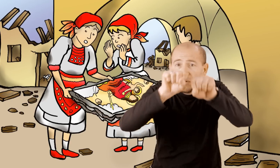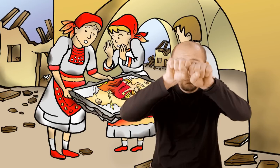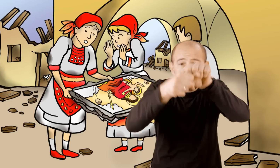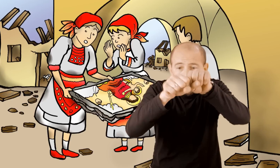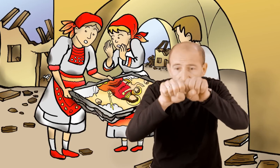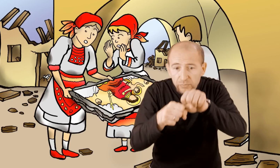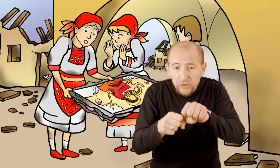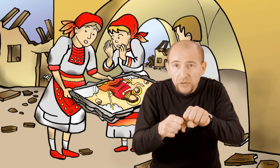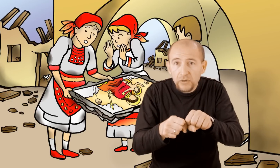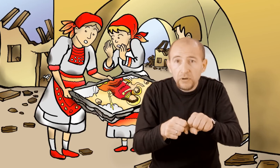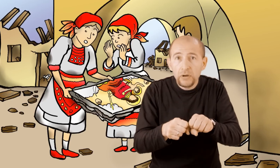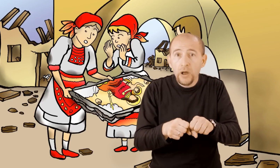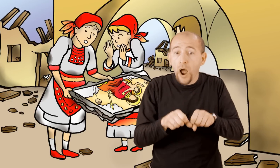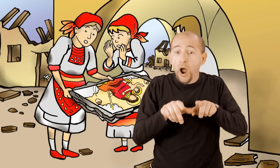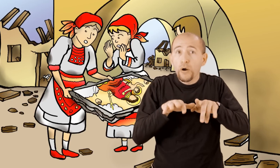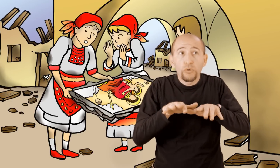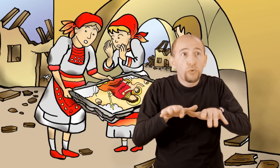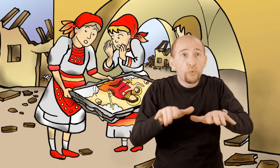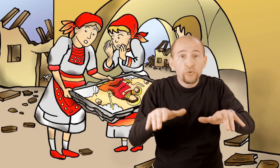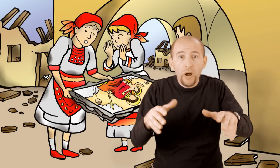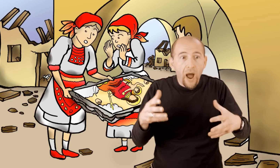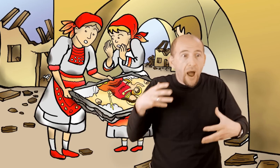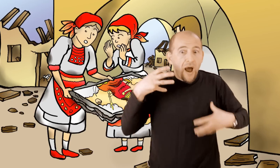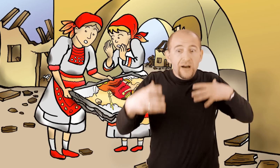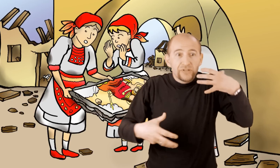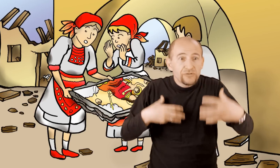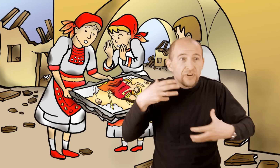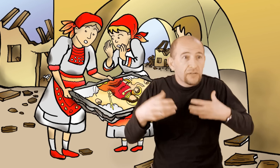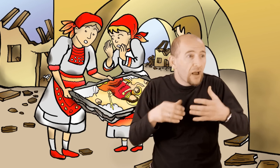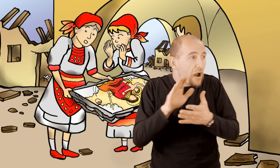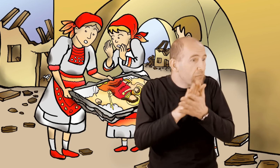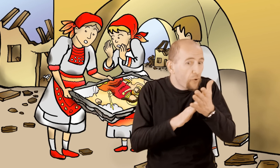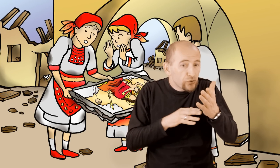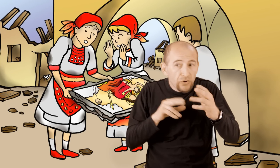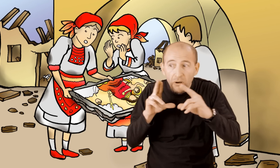Ljudi stadoše zvunjeni i krene šapat od usta do usta.